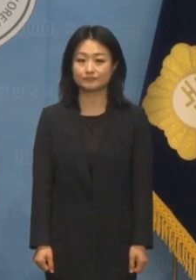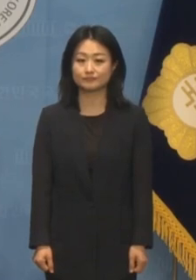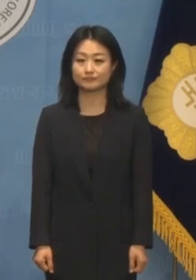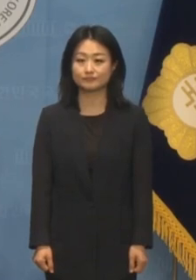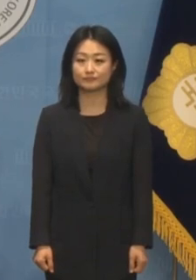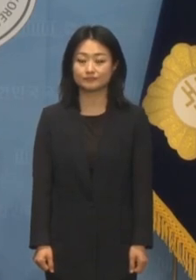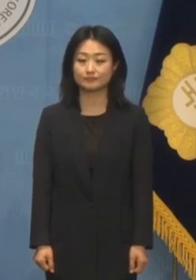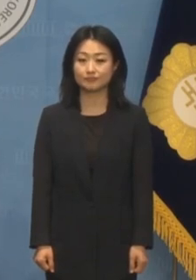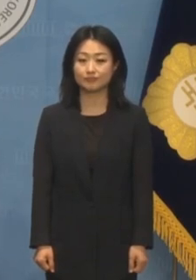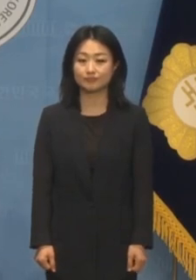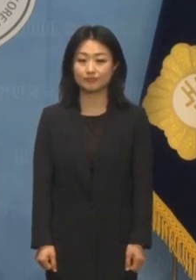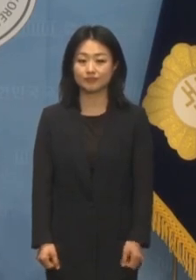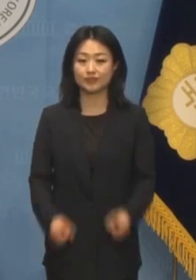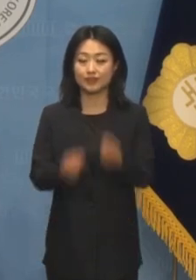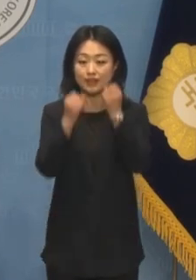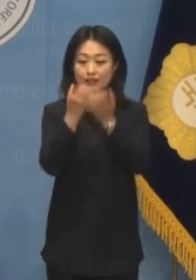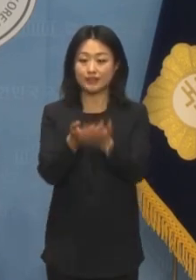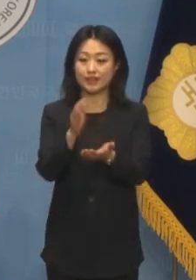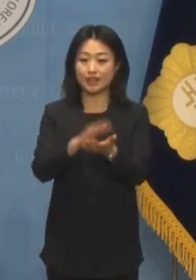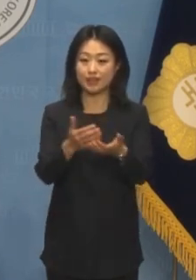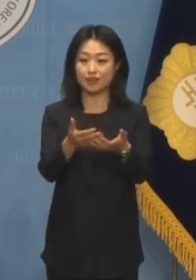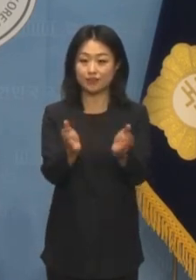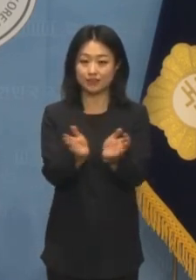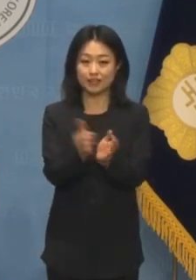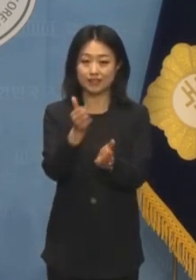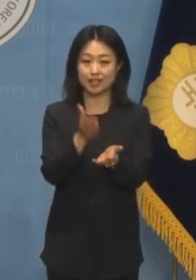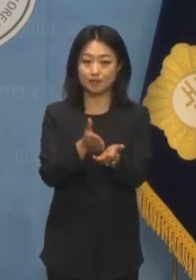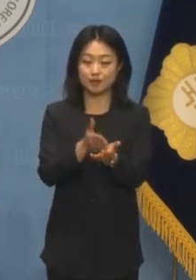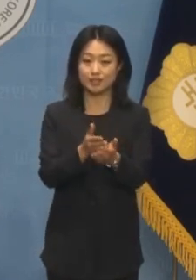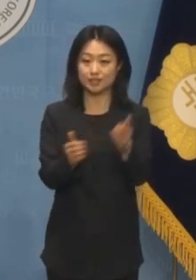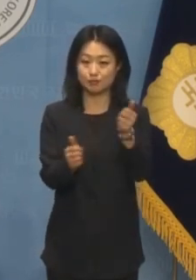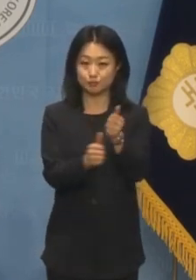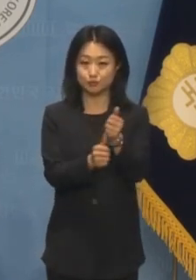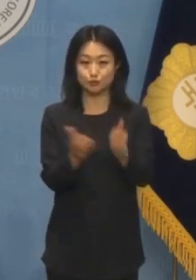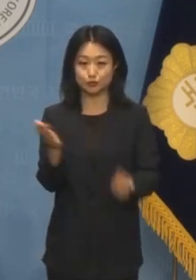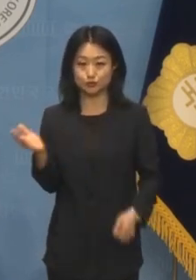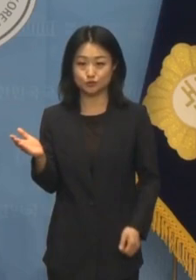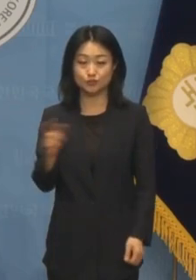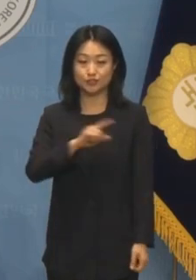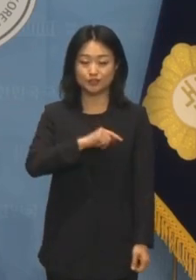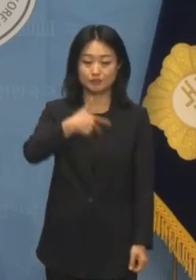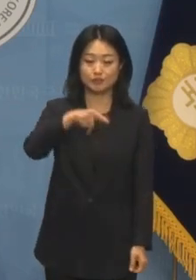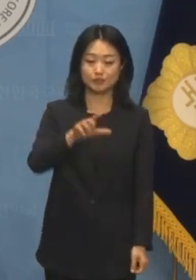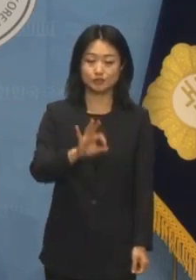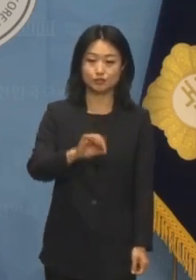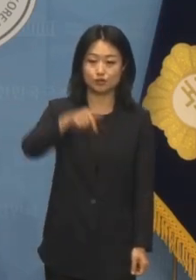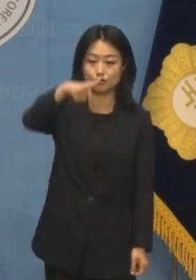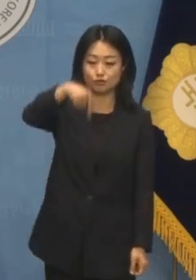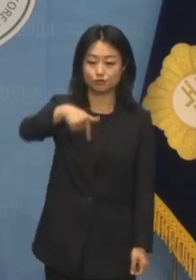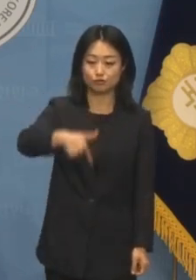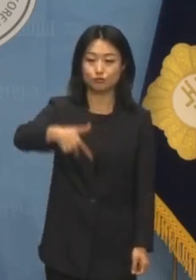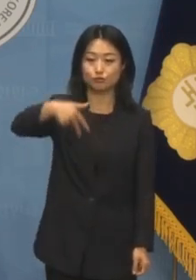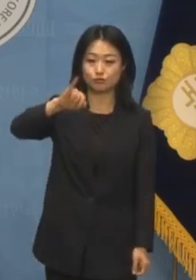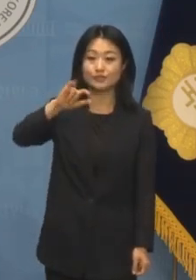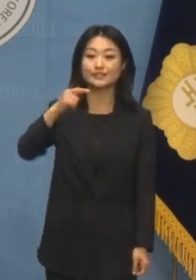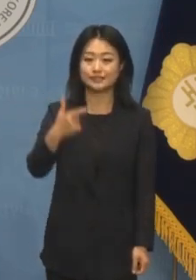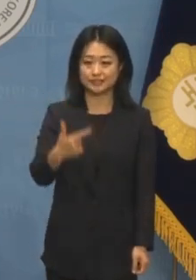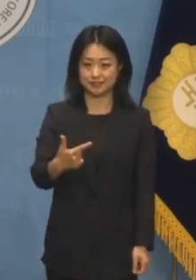개혁신당 그래변인 정국진입니다. 논평 두 개를 준비를 했고요. 먼저